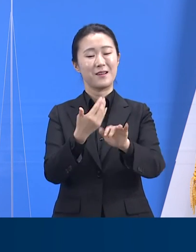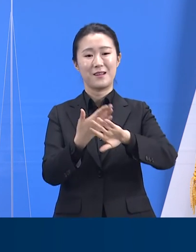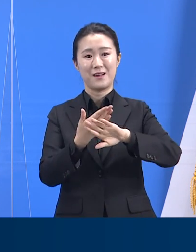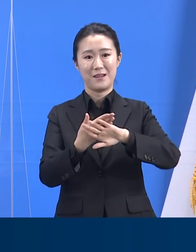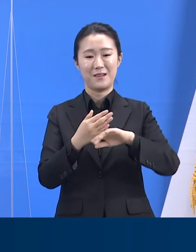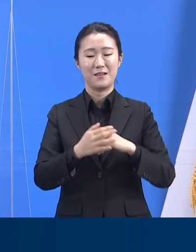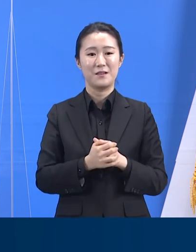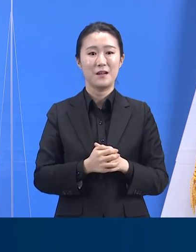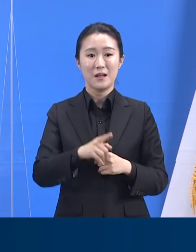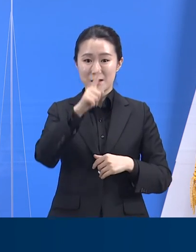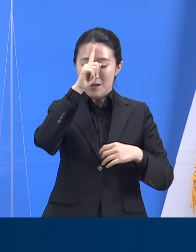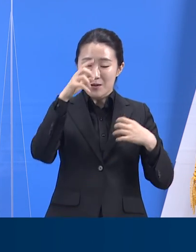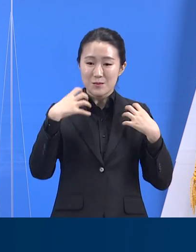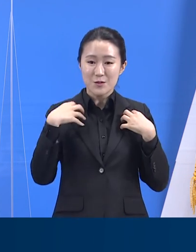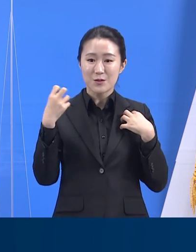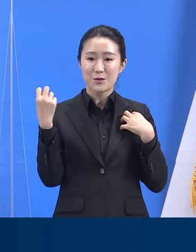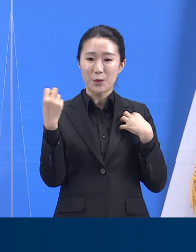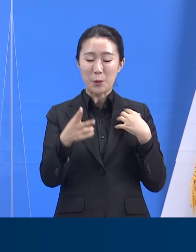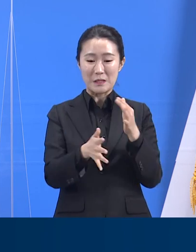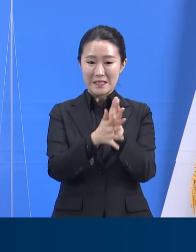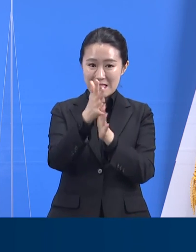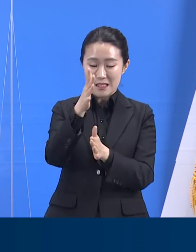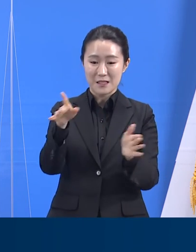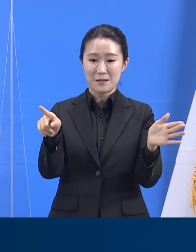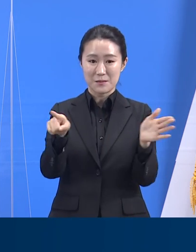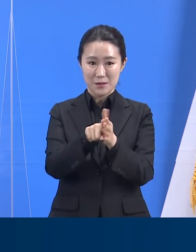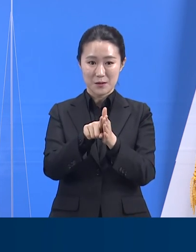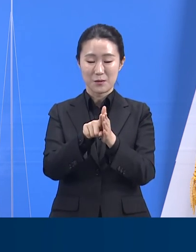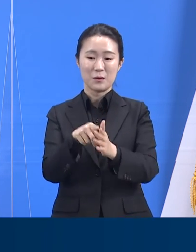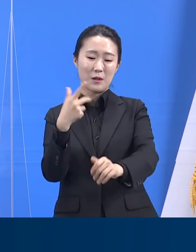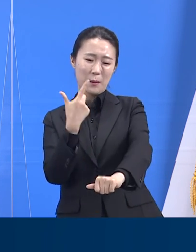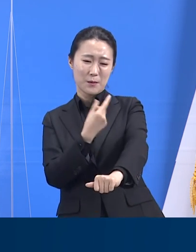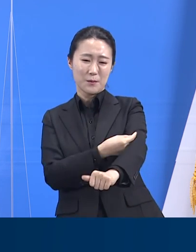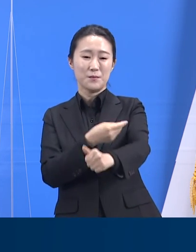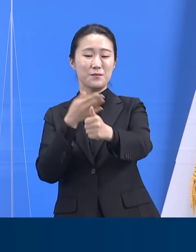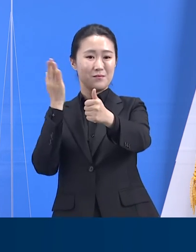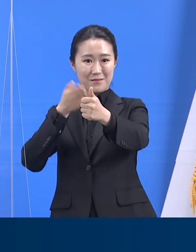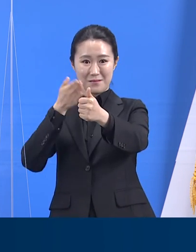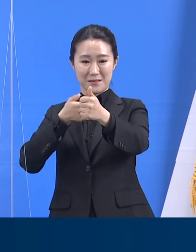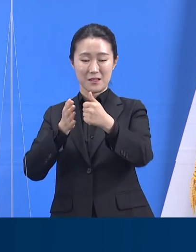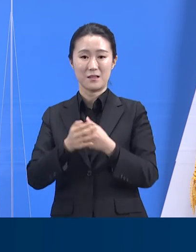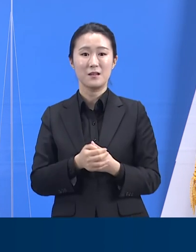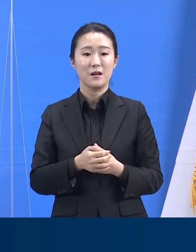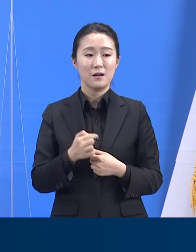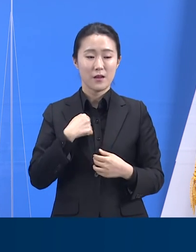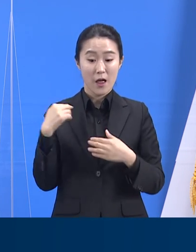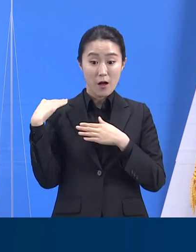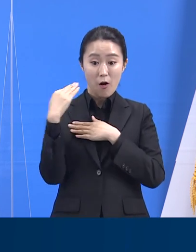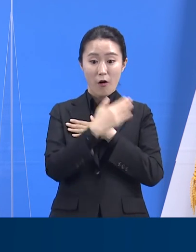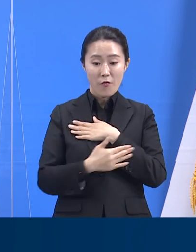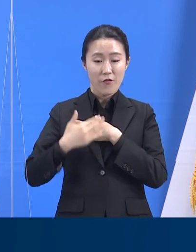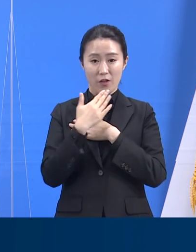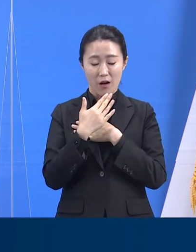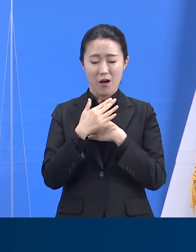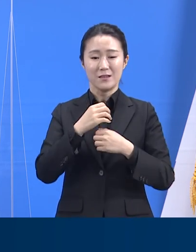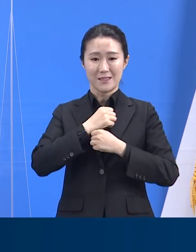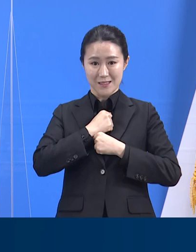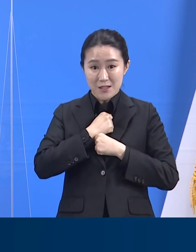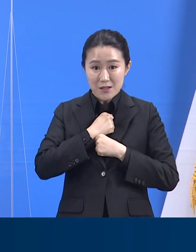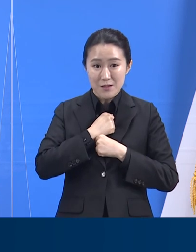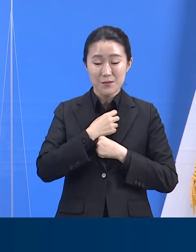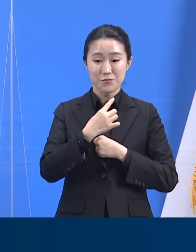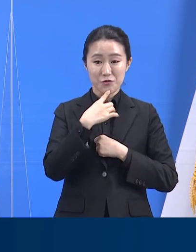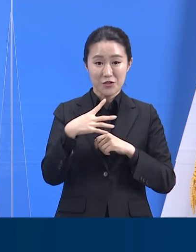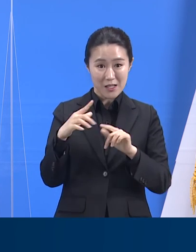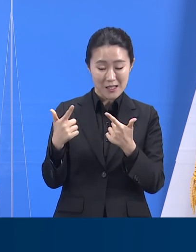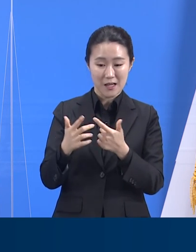믿고 코로나19 예방접종을 받아주십시오. 내 건강을 지키려는 이런 시도에서 내 가족과